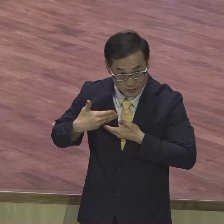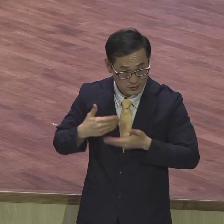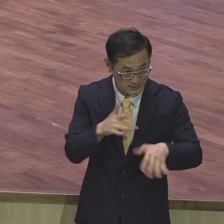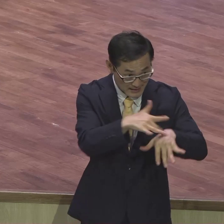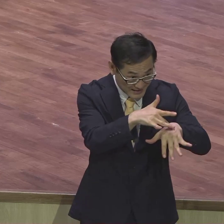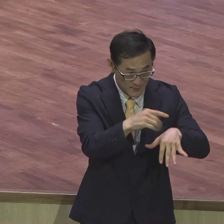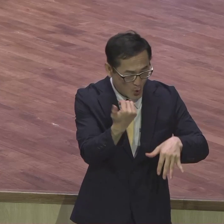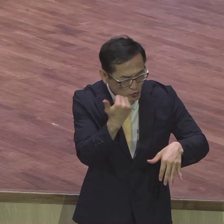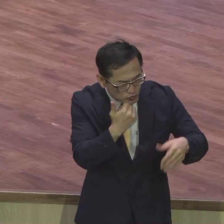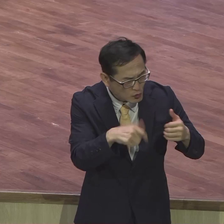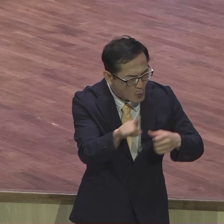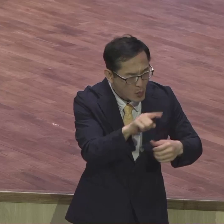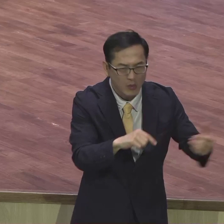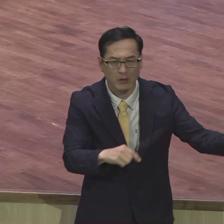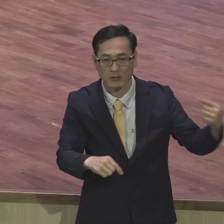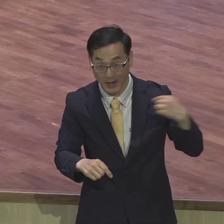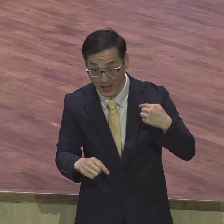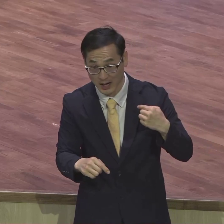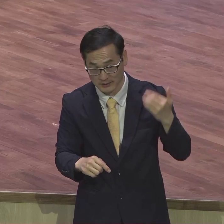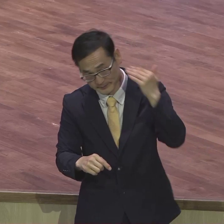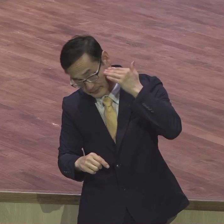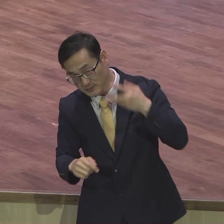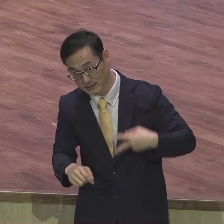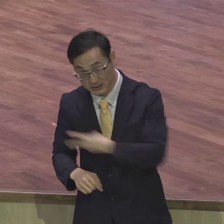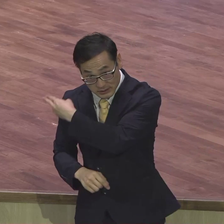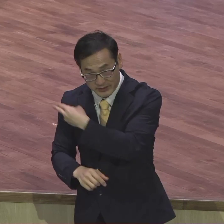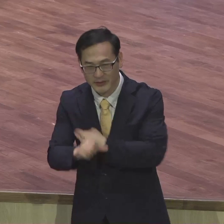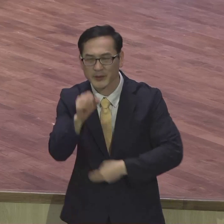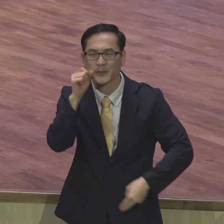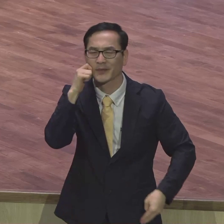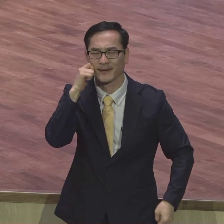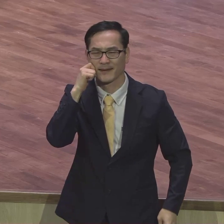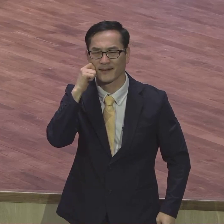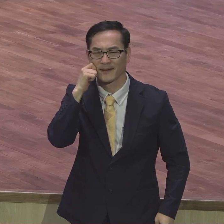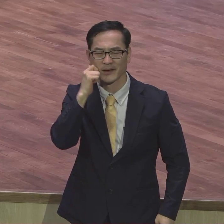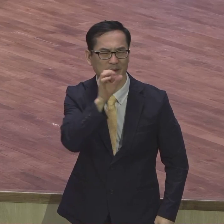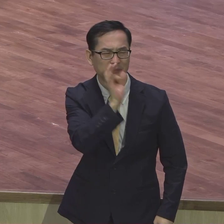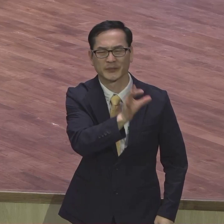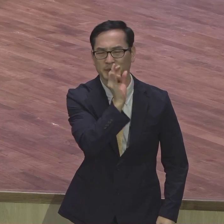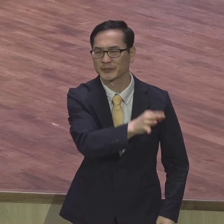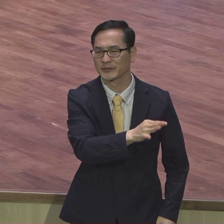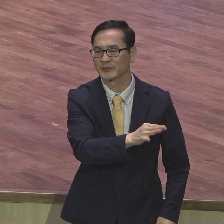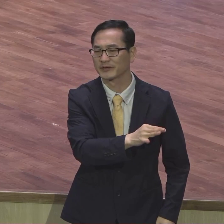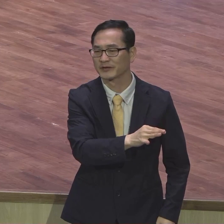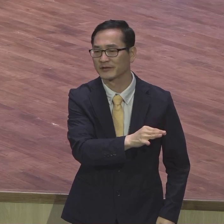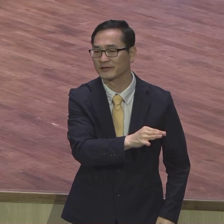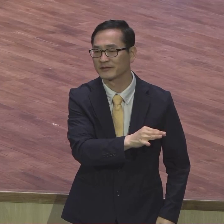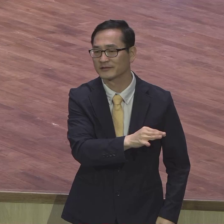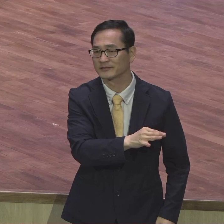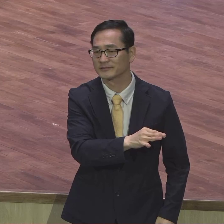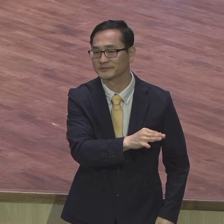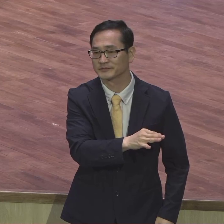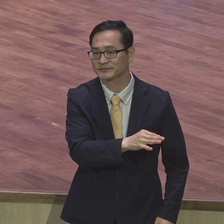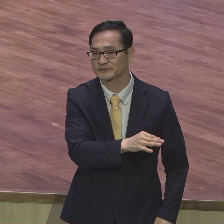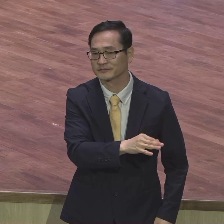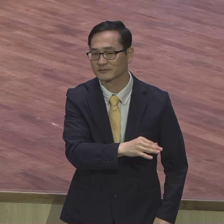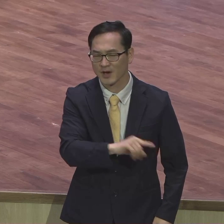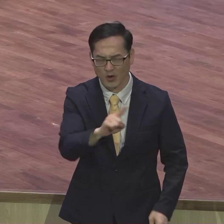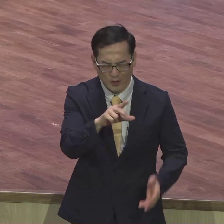멋진 고백이지요 아멘입니까? 절대 여러분은 어떤 문제와 사건이 생겨도 그리스도